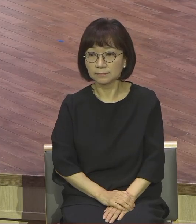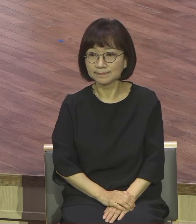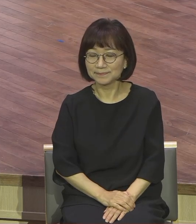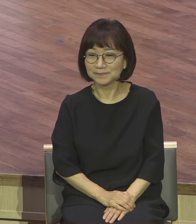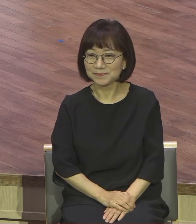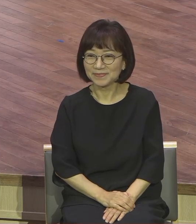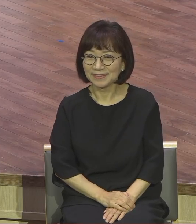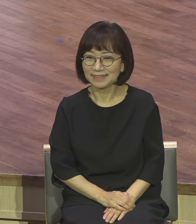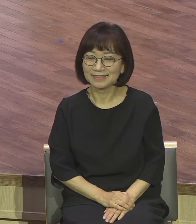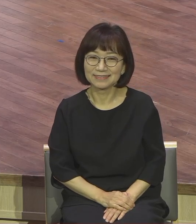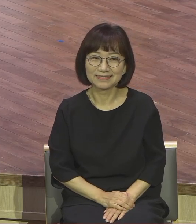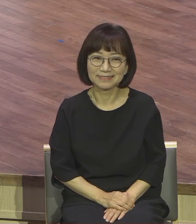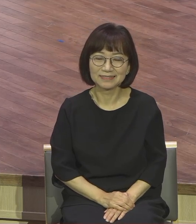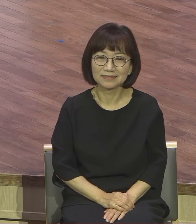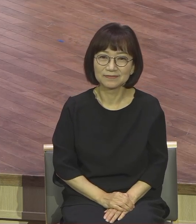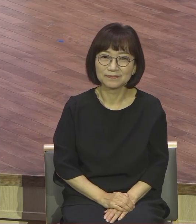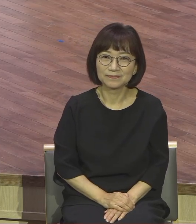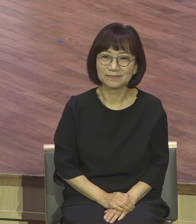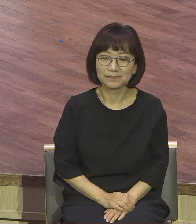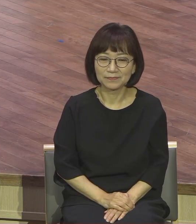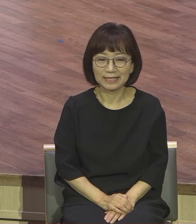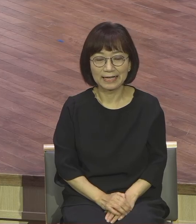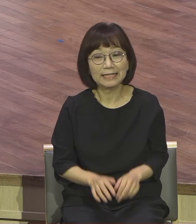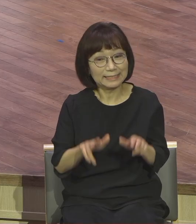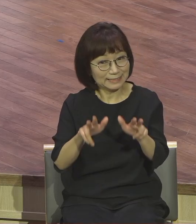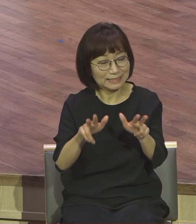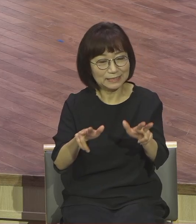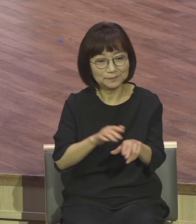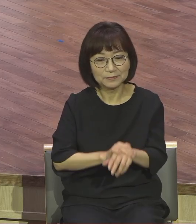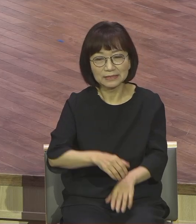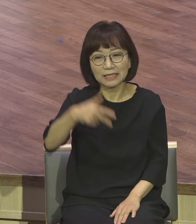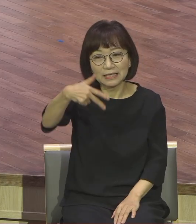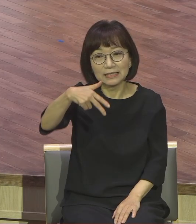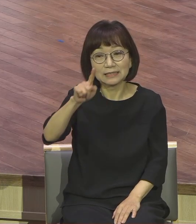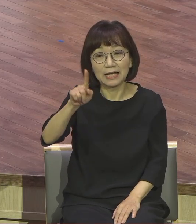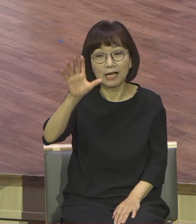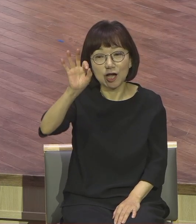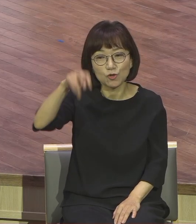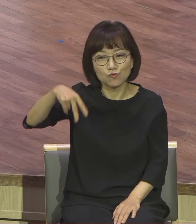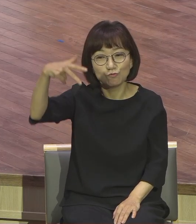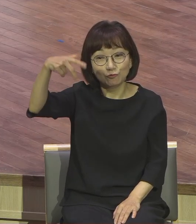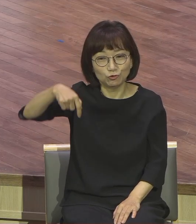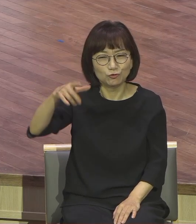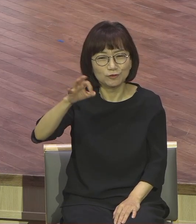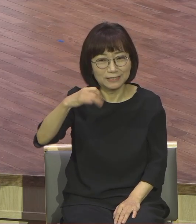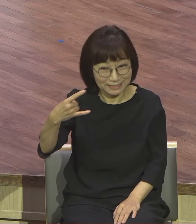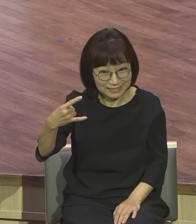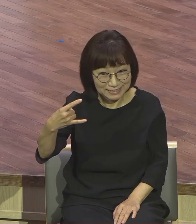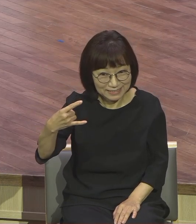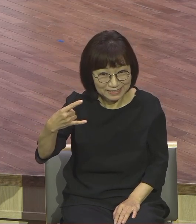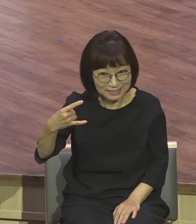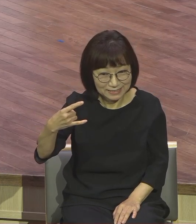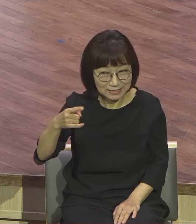지금은 자유주의 학자 자유주의 신학교. 한신대 있잖아요. 한신대. 저 이대